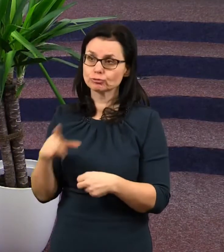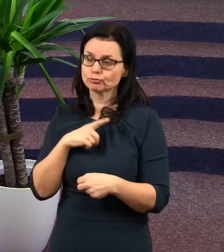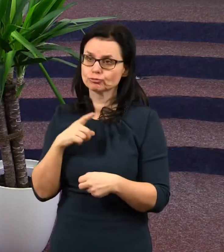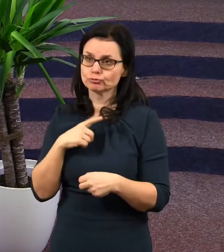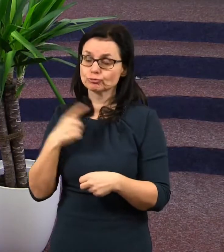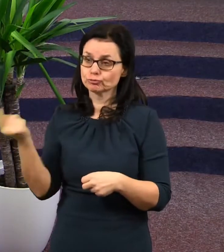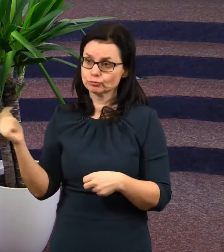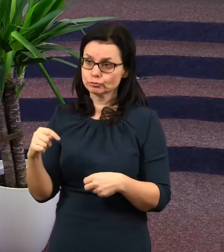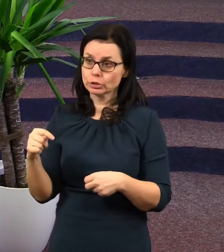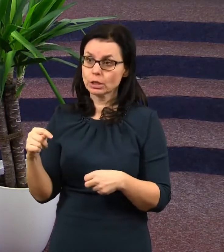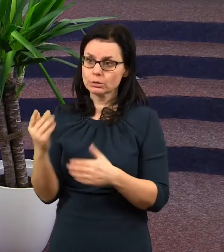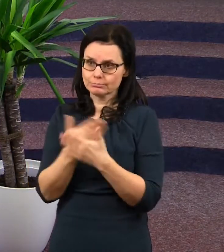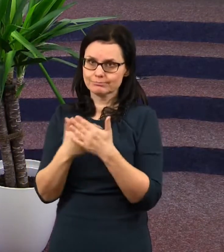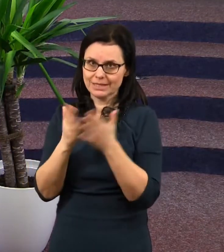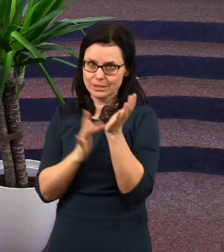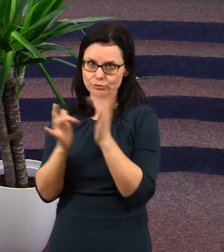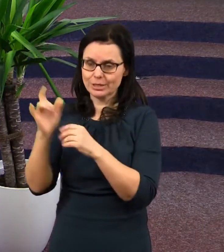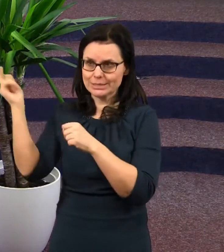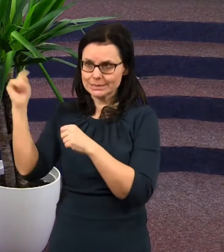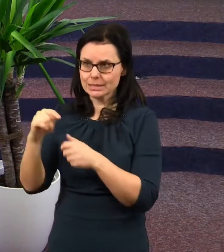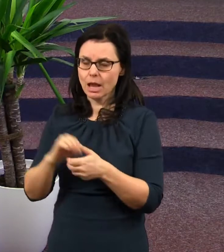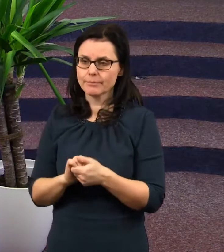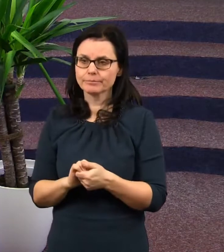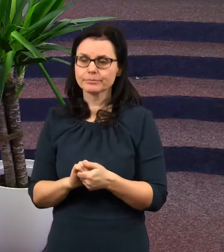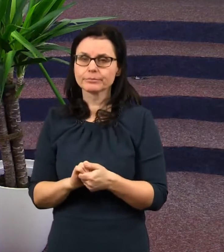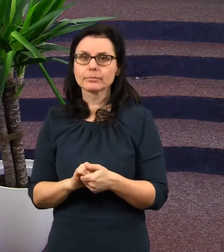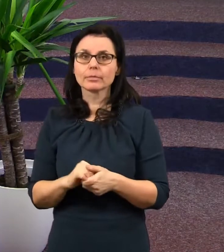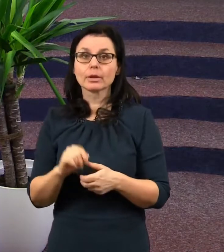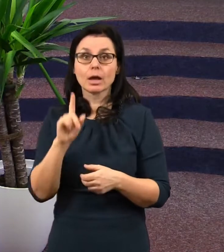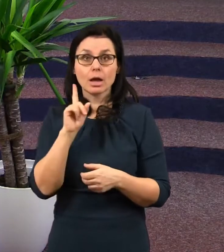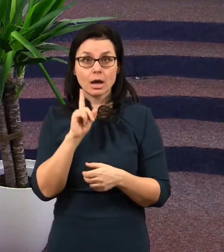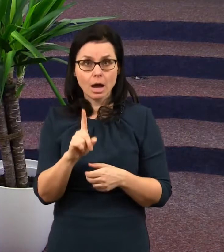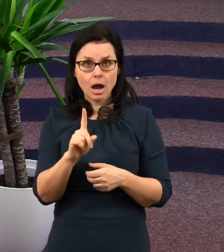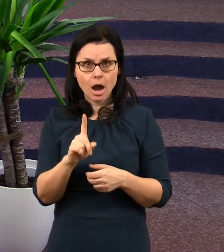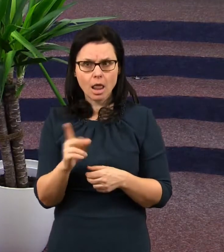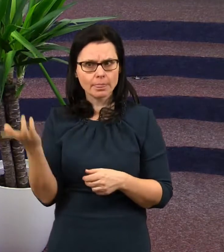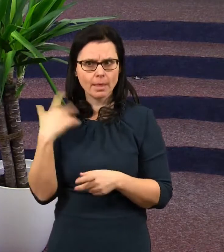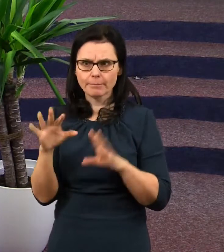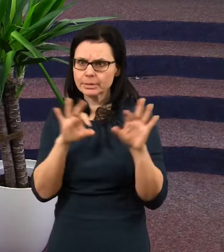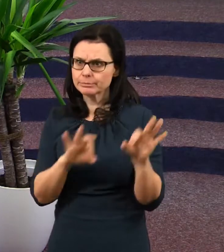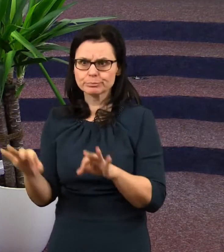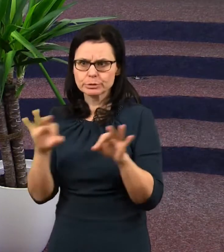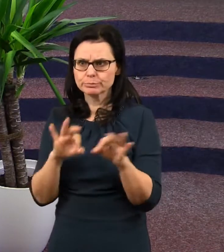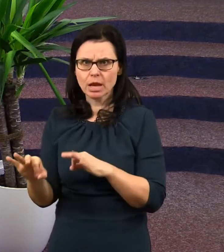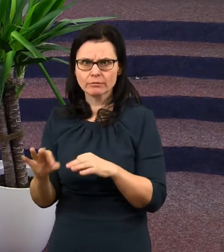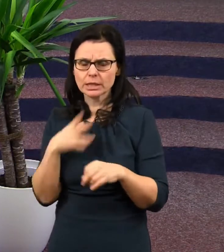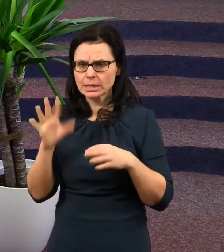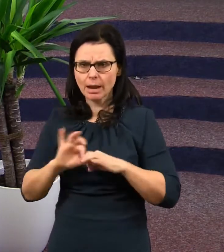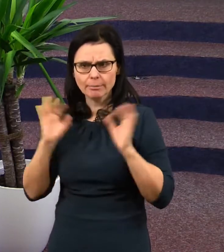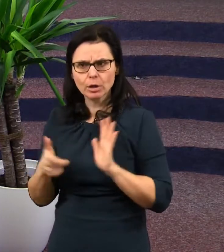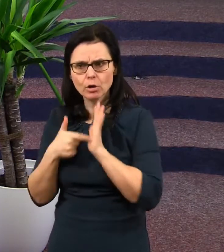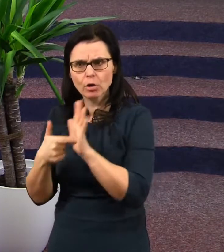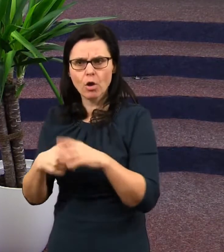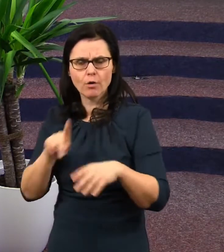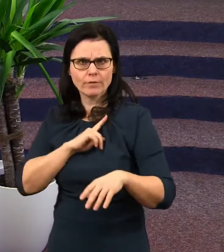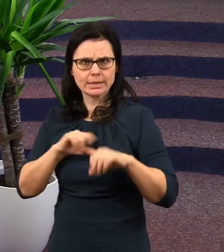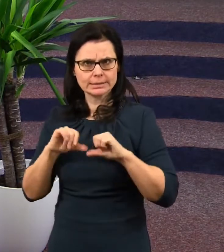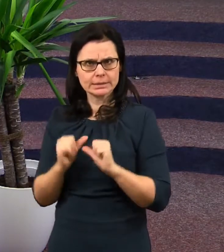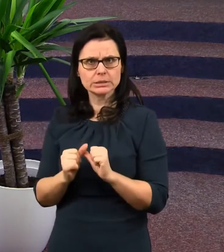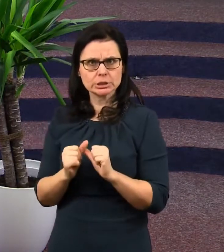na příchod pána Ježíše Krista, ale nebyli připraveni, nevyznali svoje hříchy,